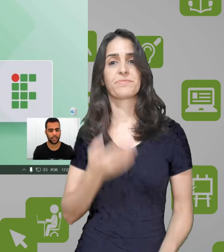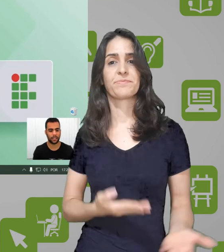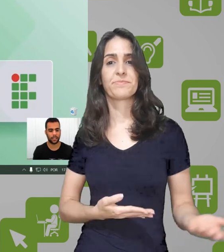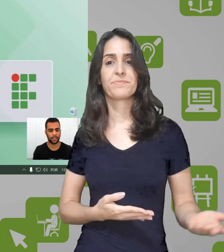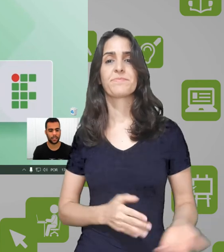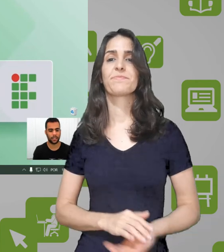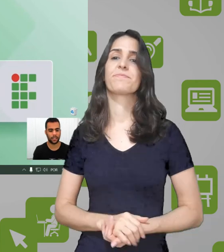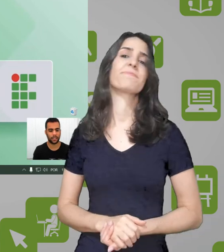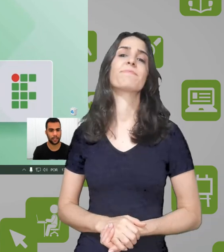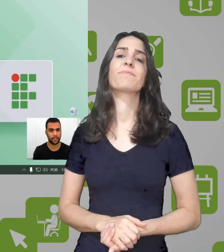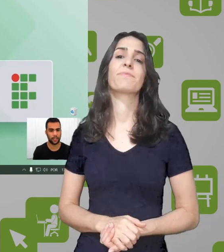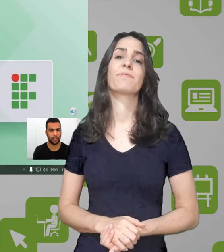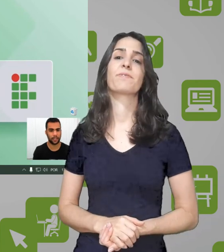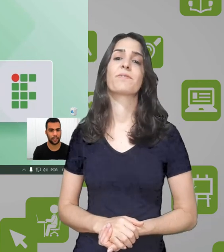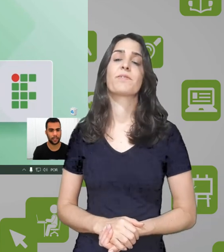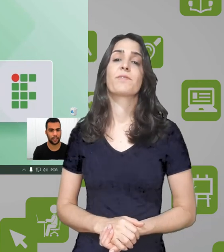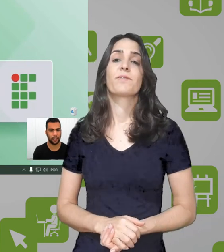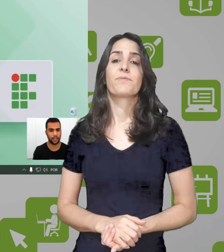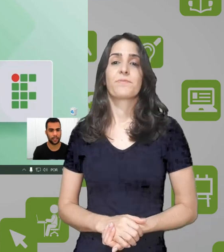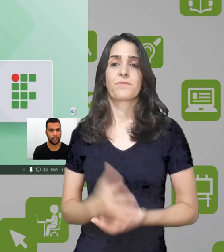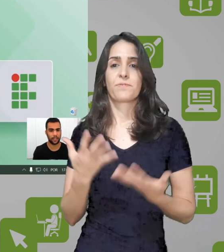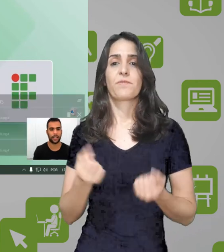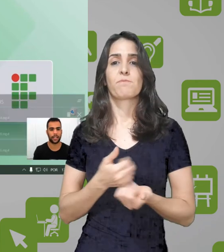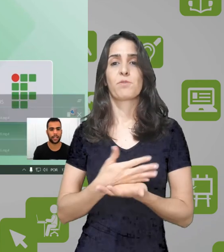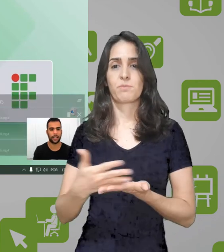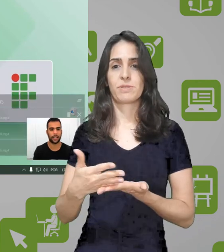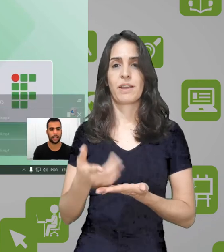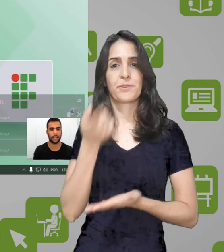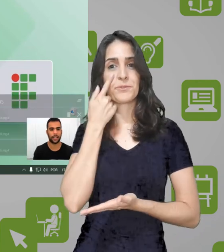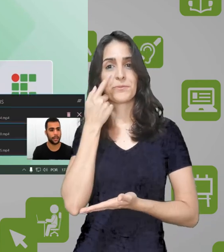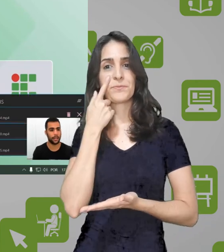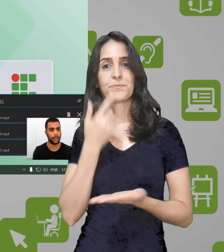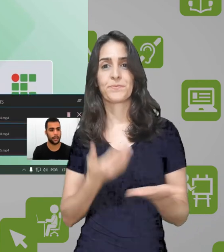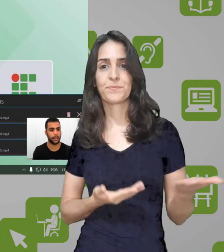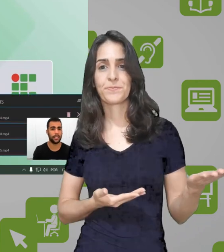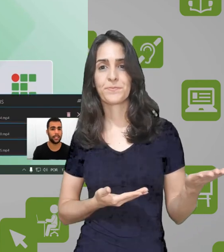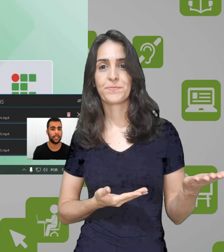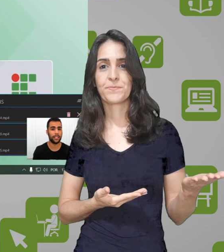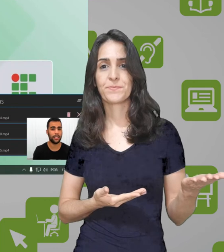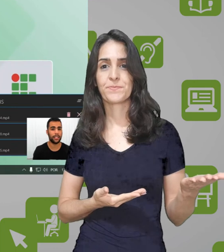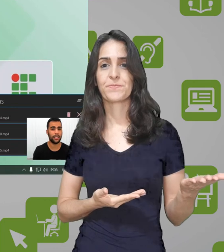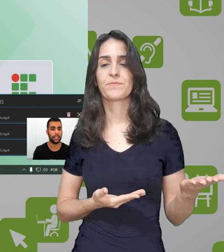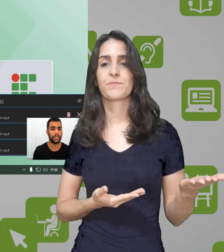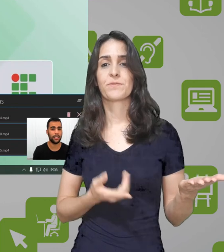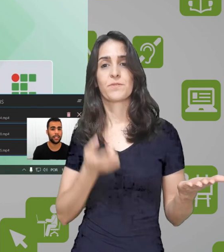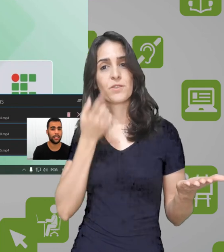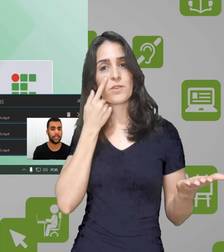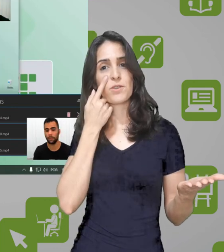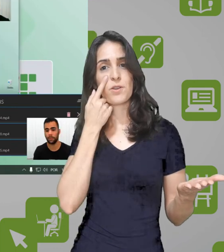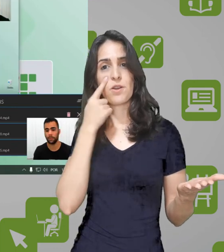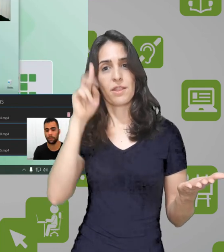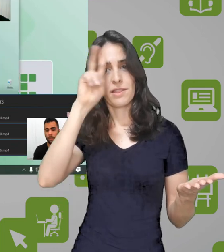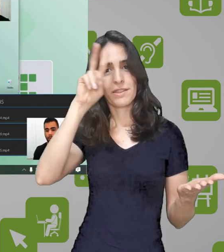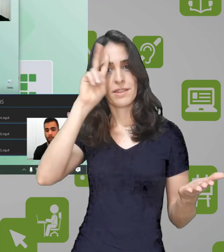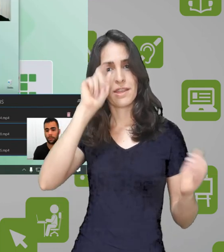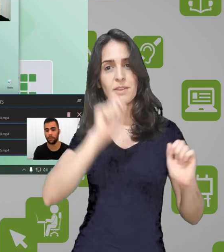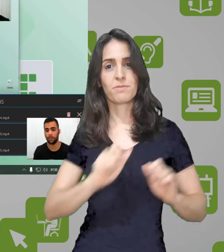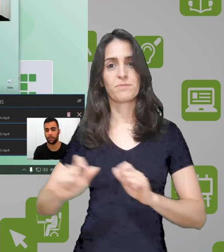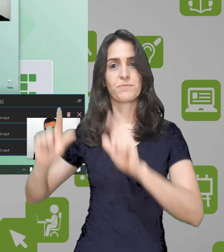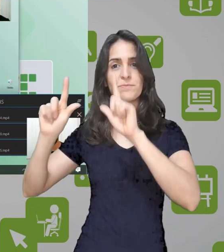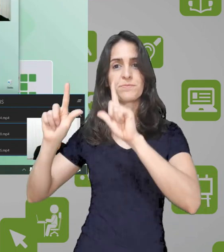mouse aqui para a gente ver como é que vai ficar e parar a gravação. Beleza, eu vou iniciar essa gravação para a gente ver como que ficou.